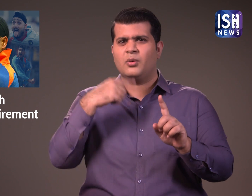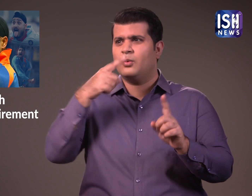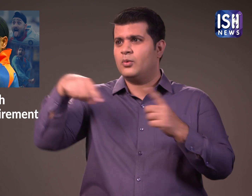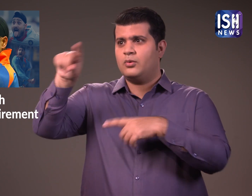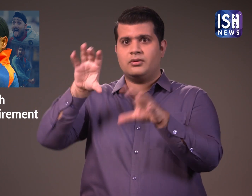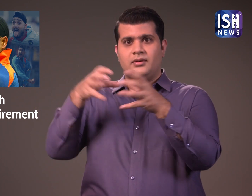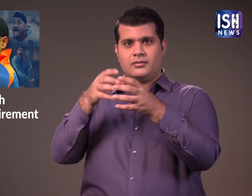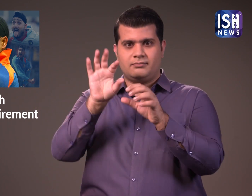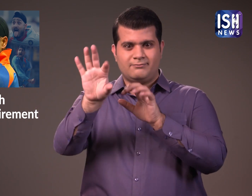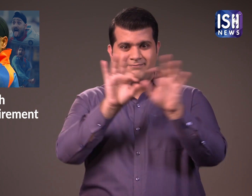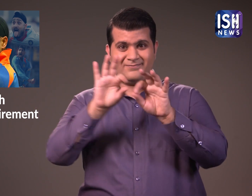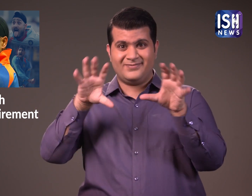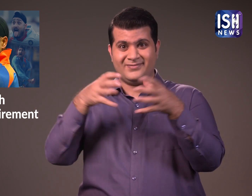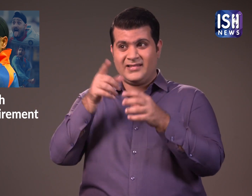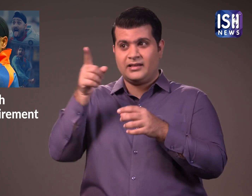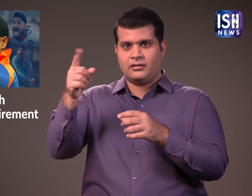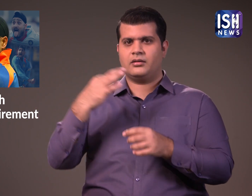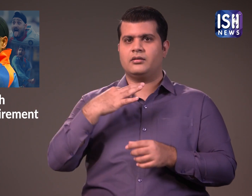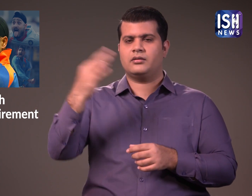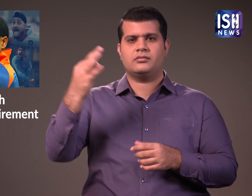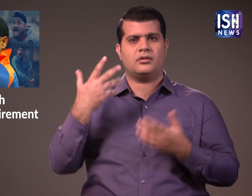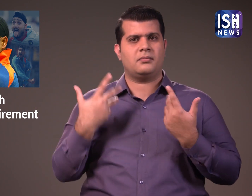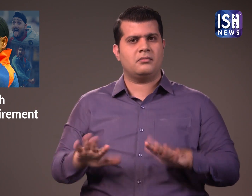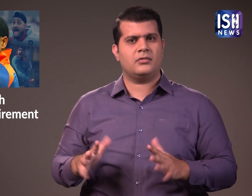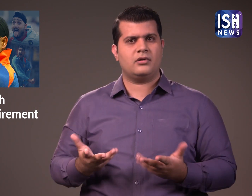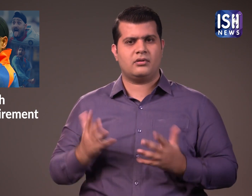हलाकि चैन करताओ ने मुझे कभी भी टीम के लिए नहीं चुना